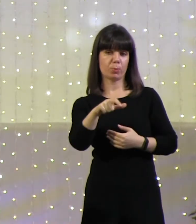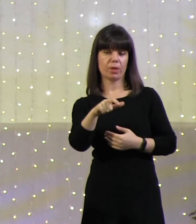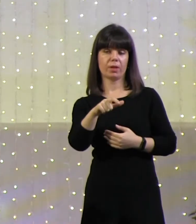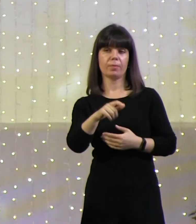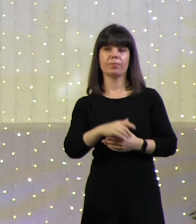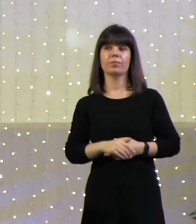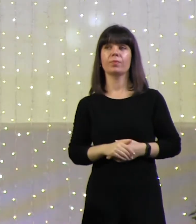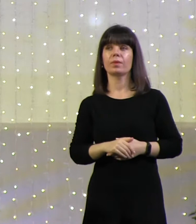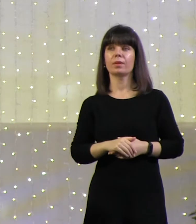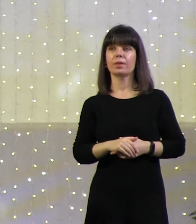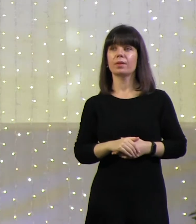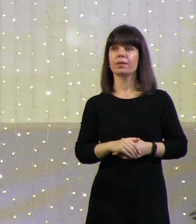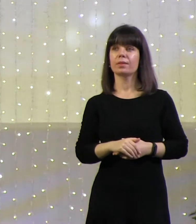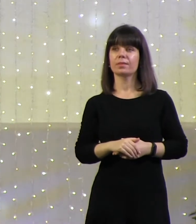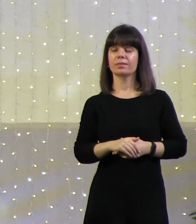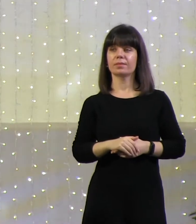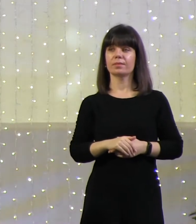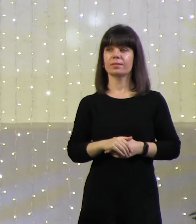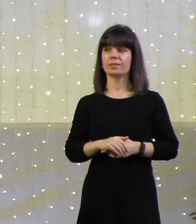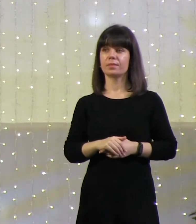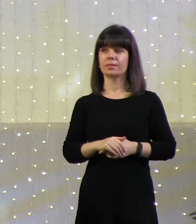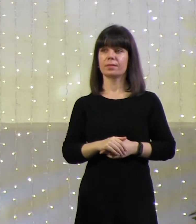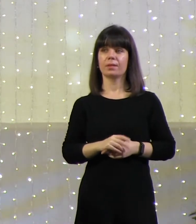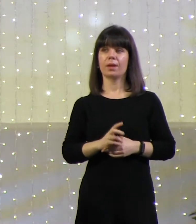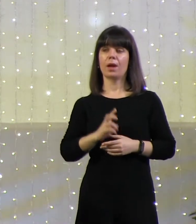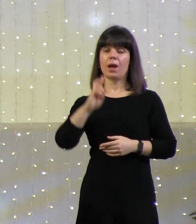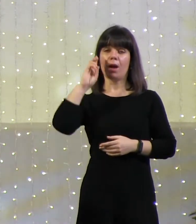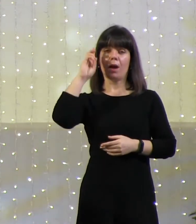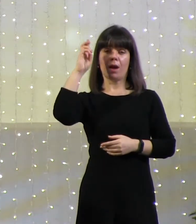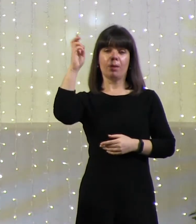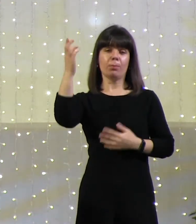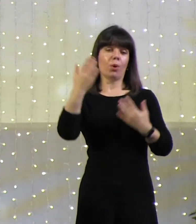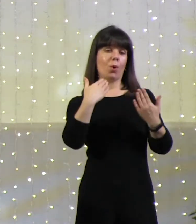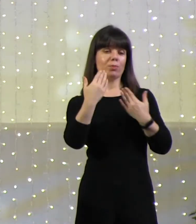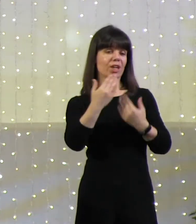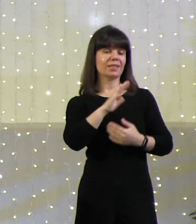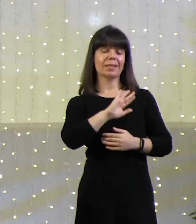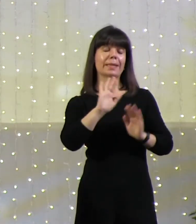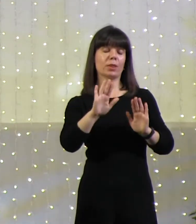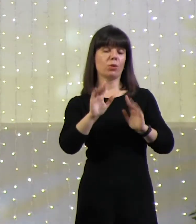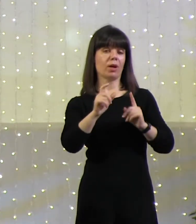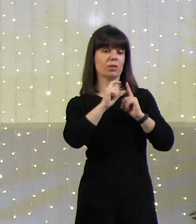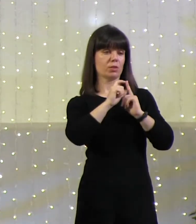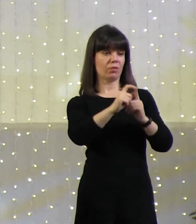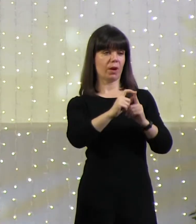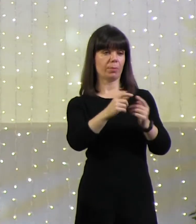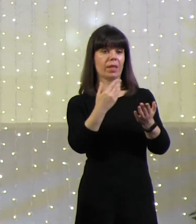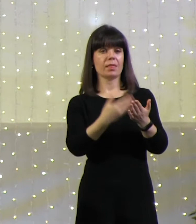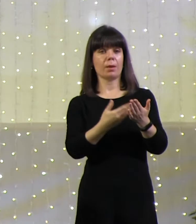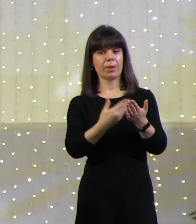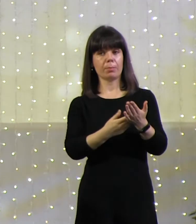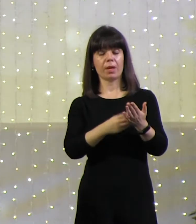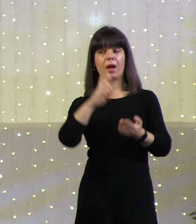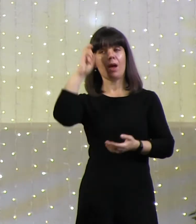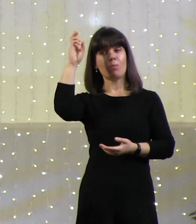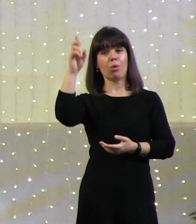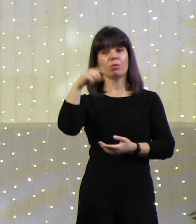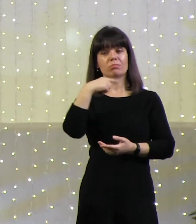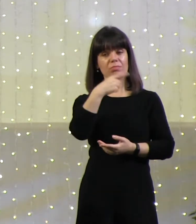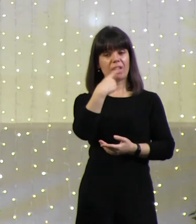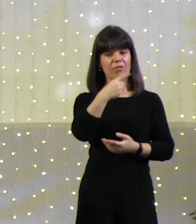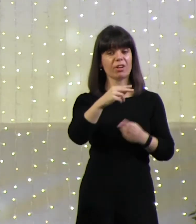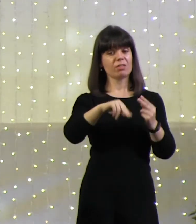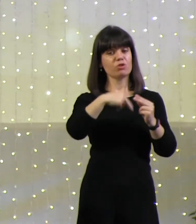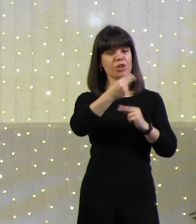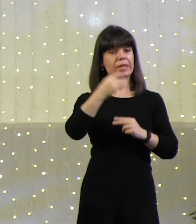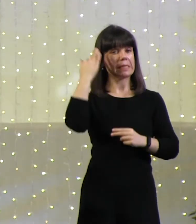был не ограничен только словами. Например, Бог говорил с людьми через сны. Такие